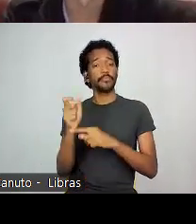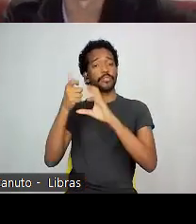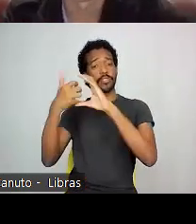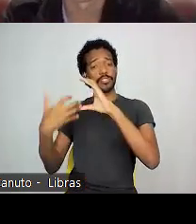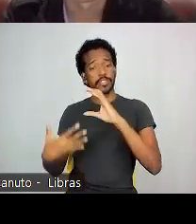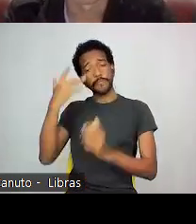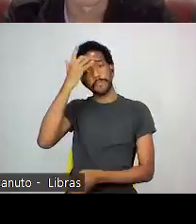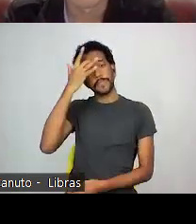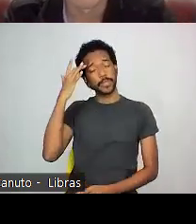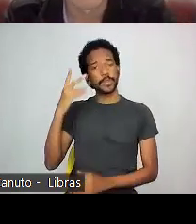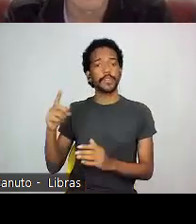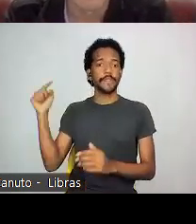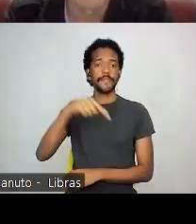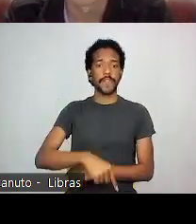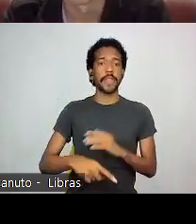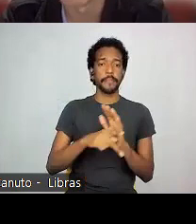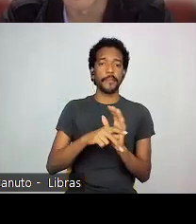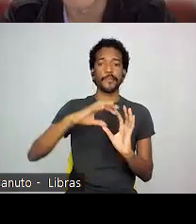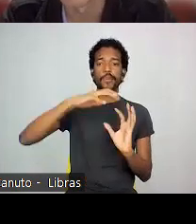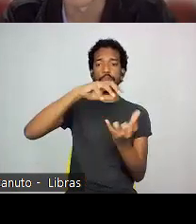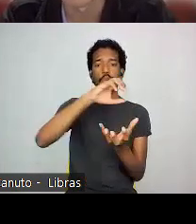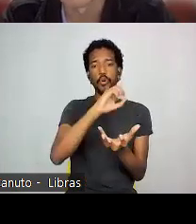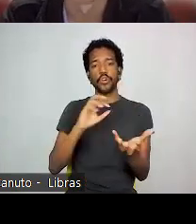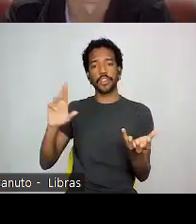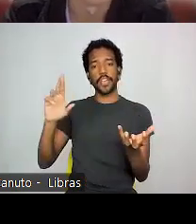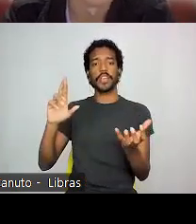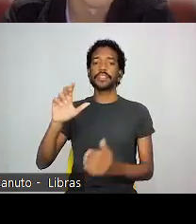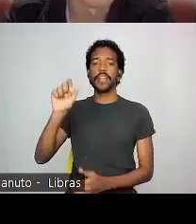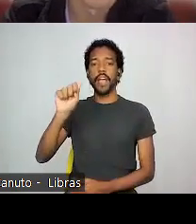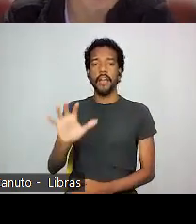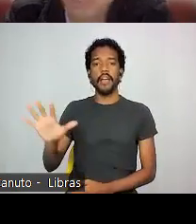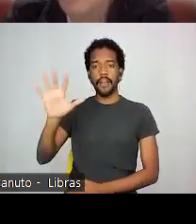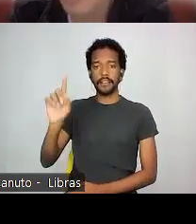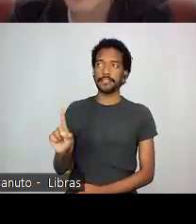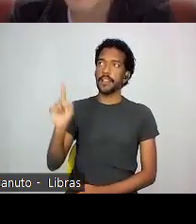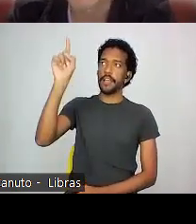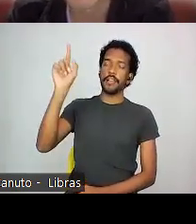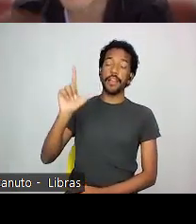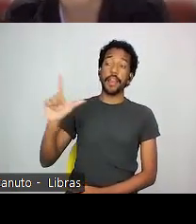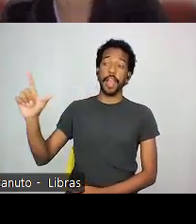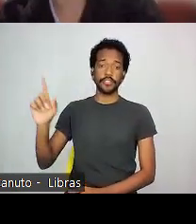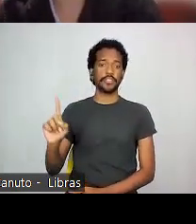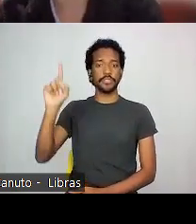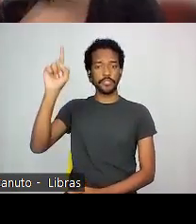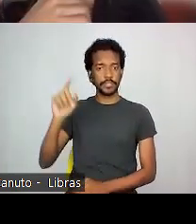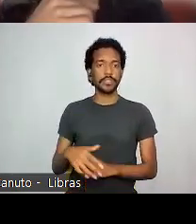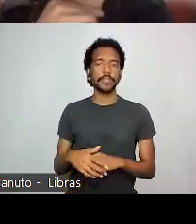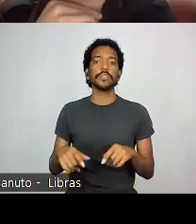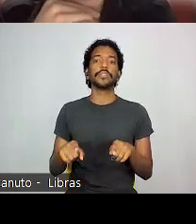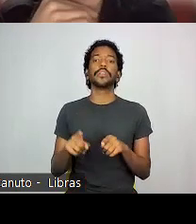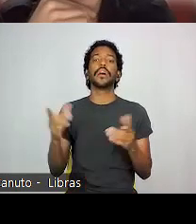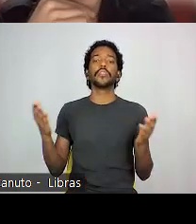pessoas que vêm do Oriente, do Leste da Ásia. E no Brasil, essa discussão chegou ao último slide,